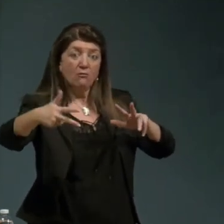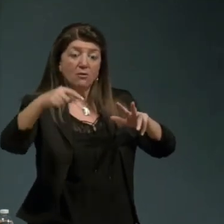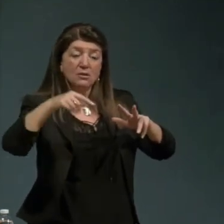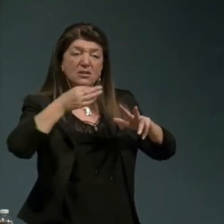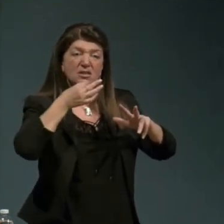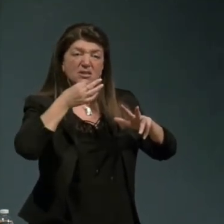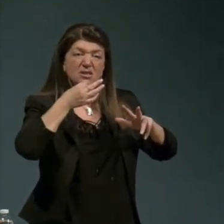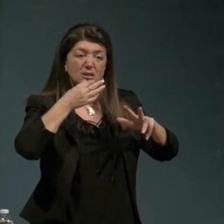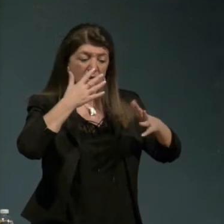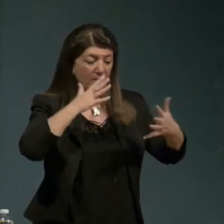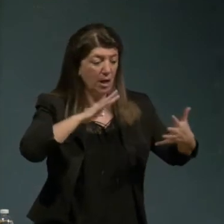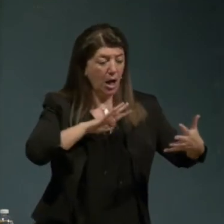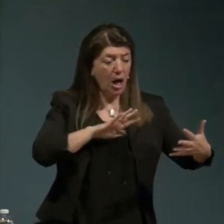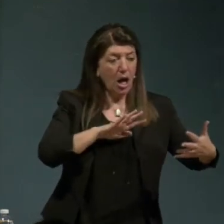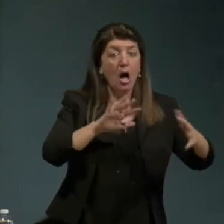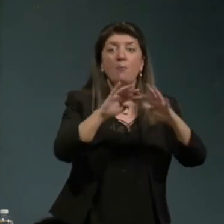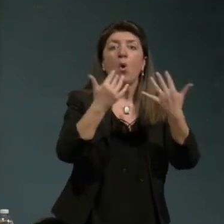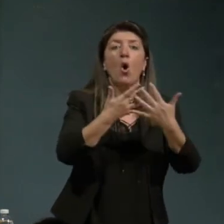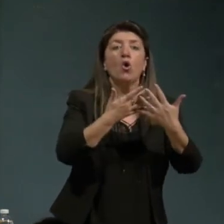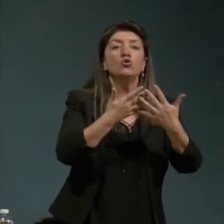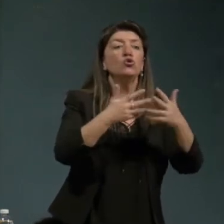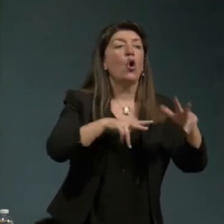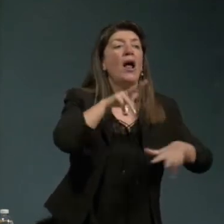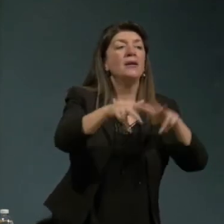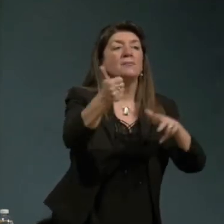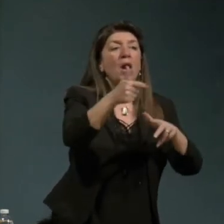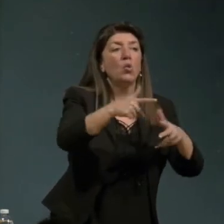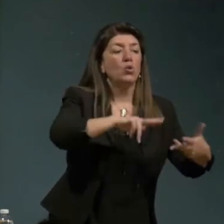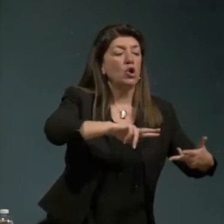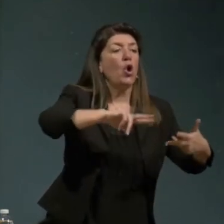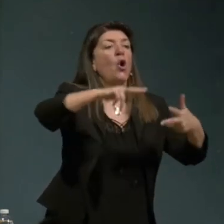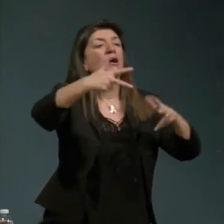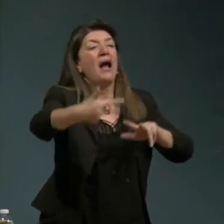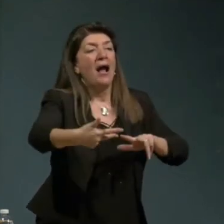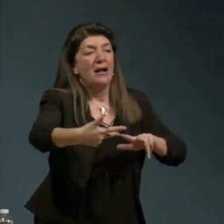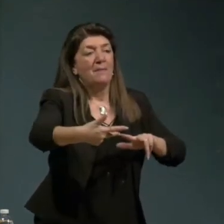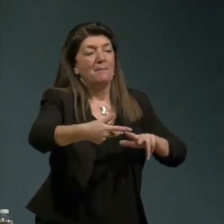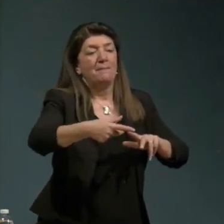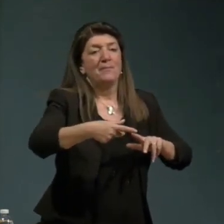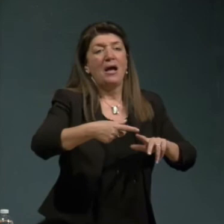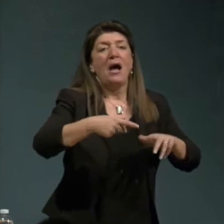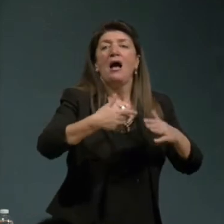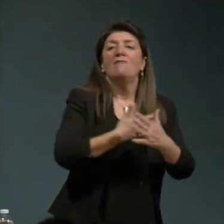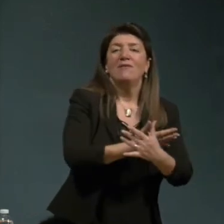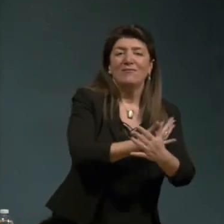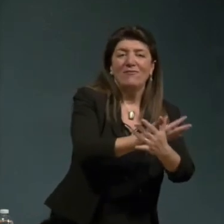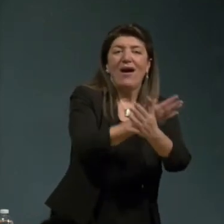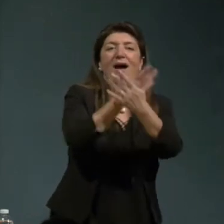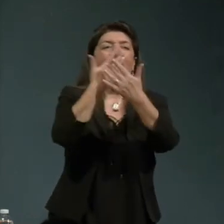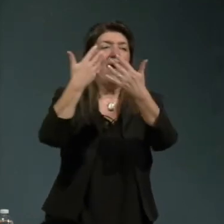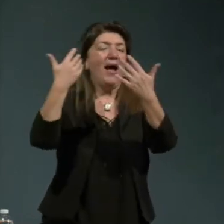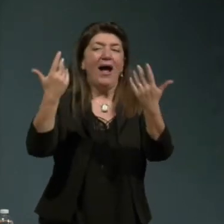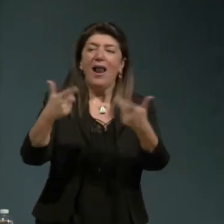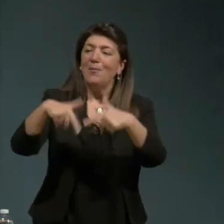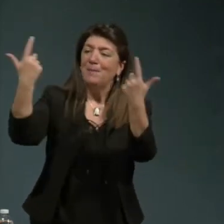occorre non unicamente nel mondo animale con le farfalle le bellule